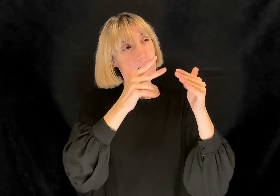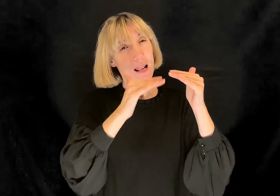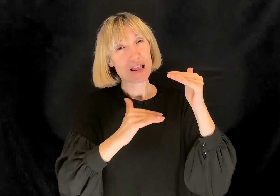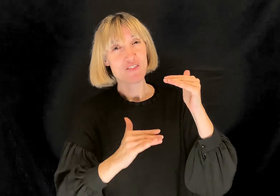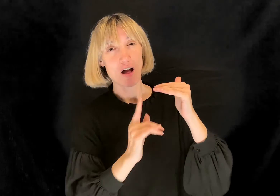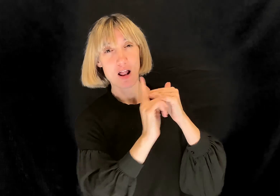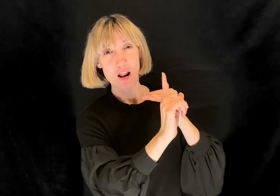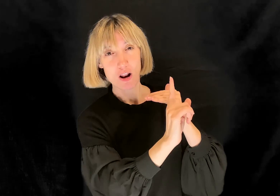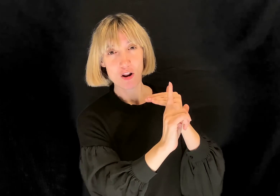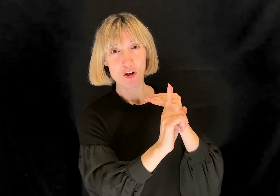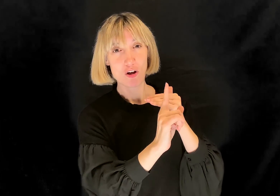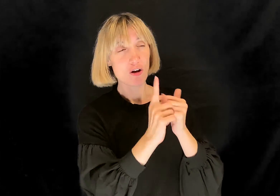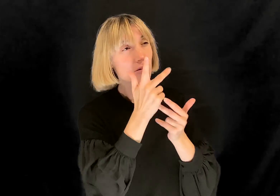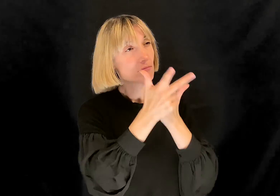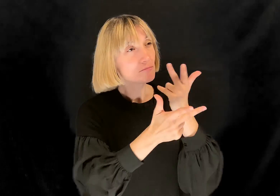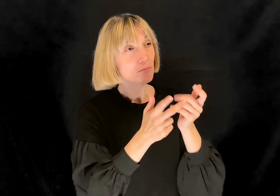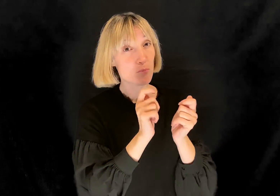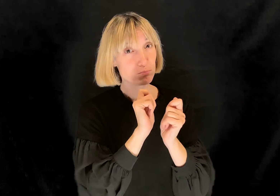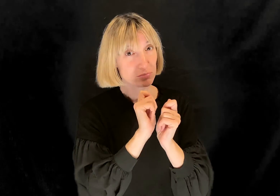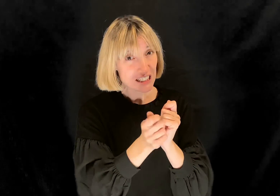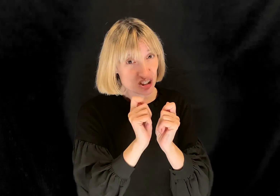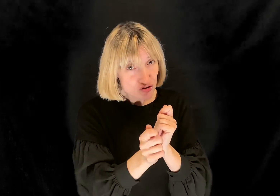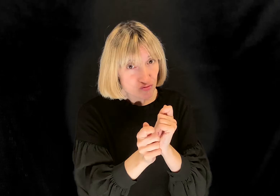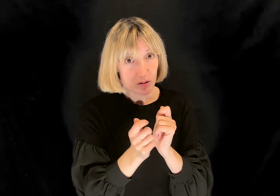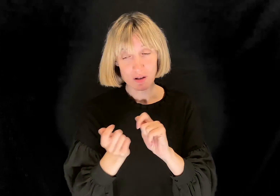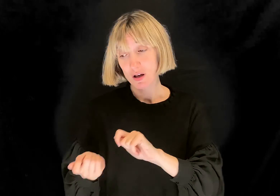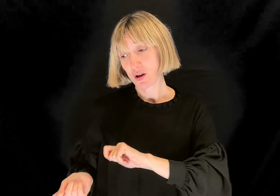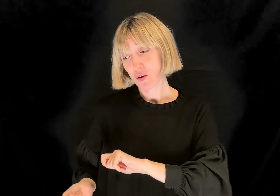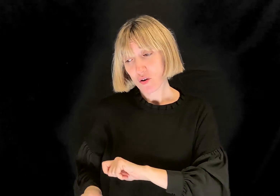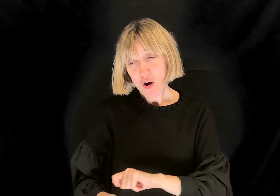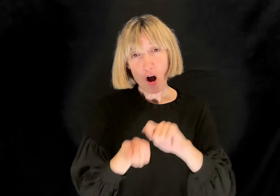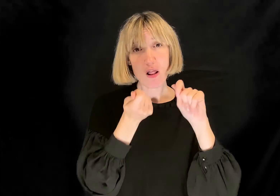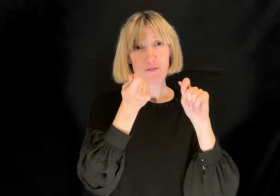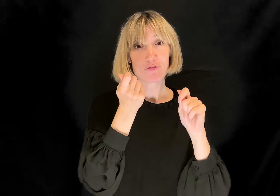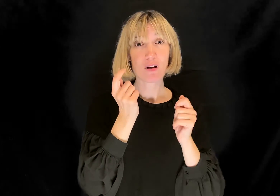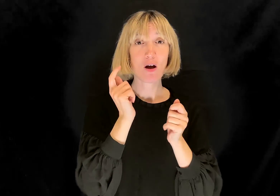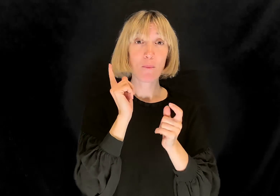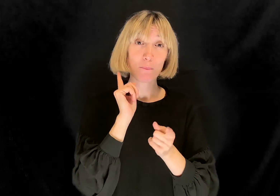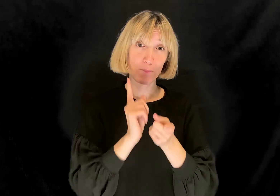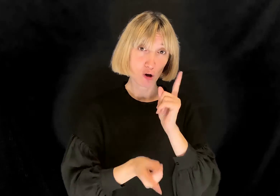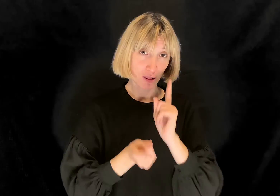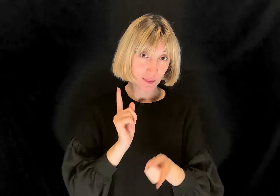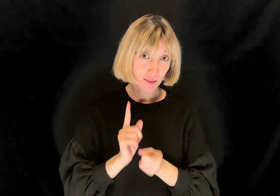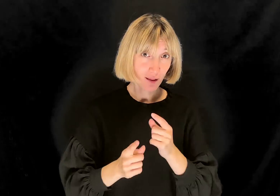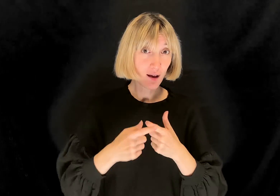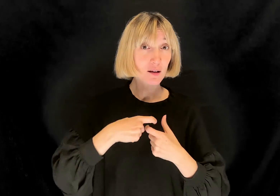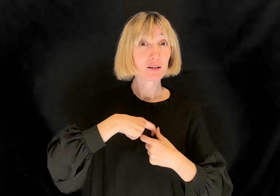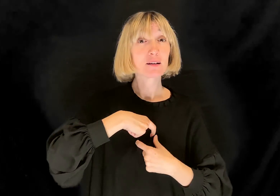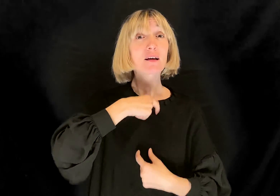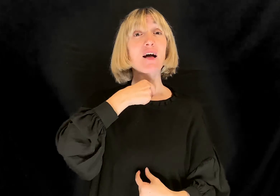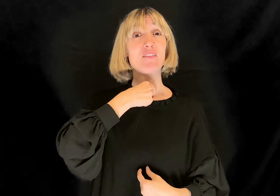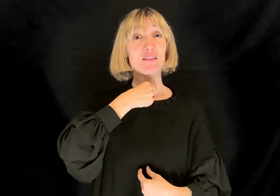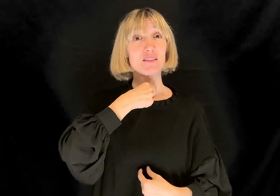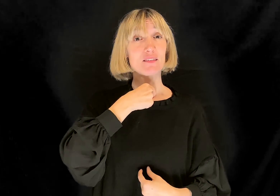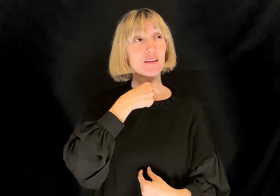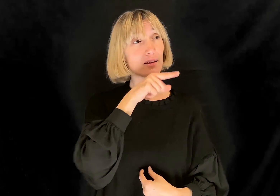bridge, di golf, di politica, di cravate. E lui